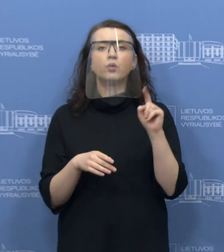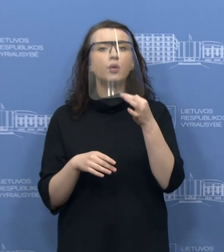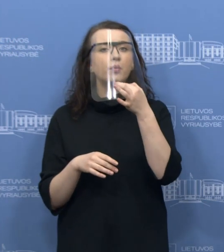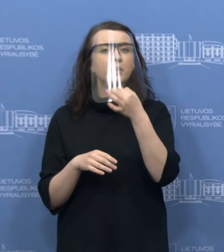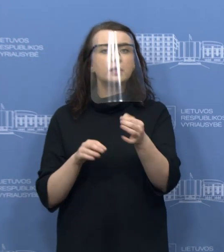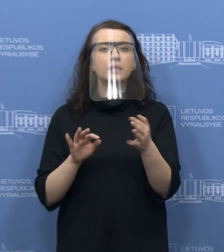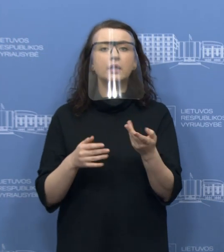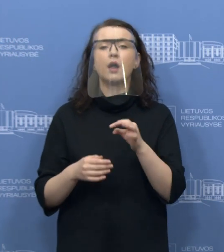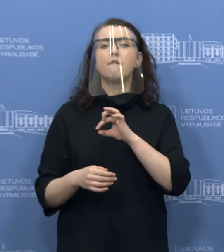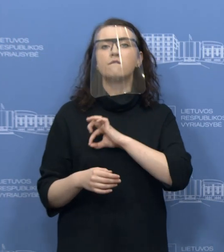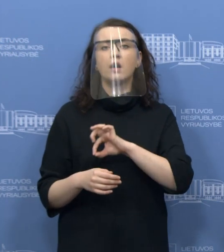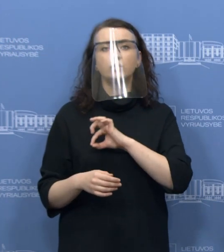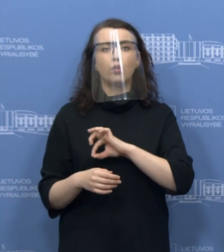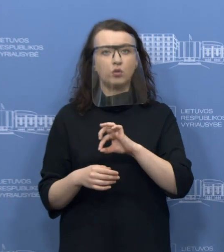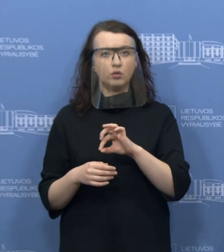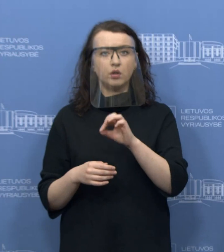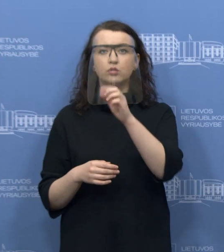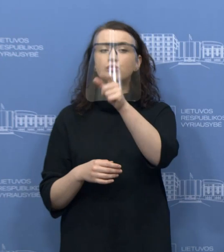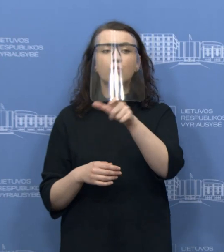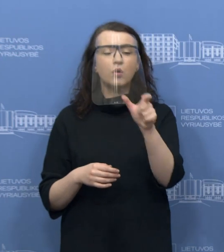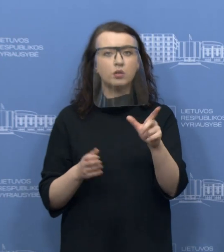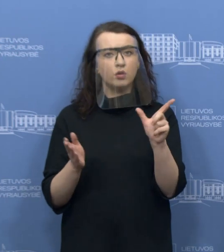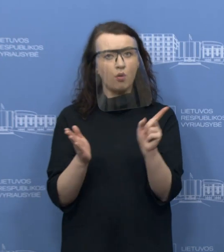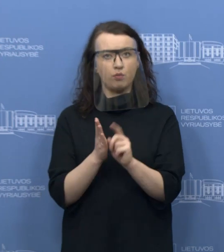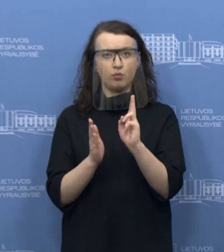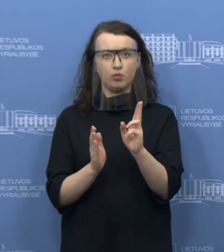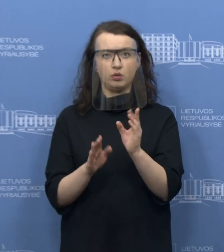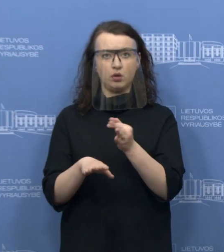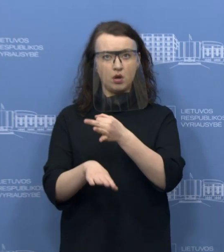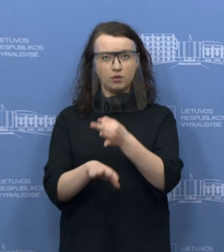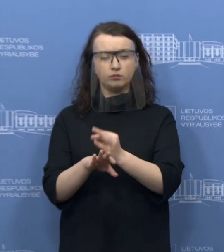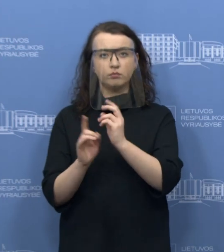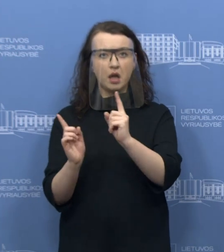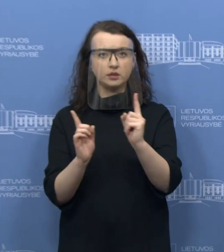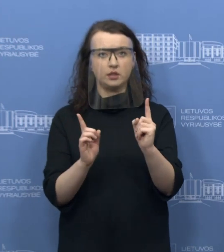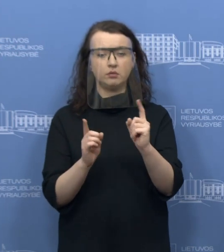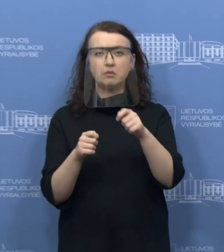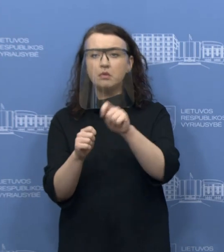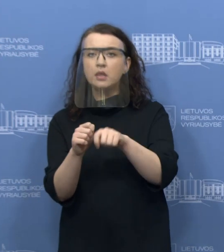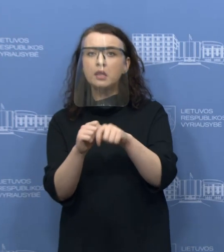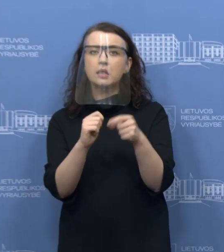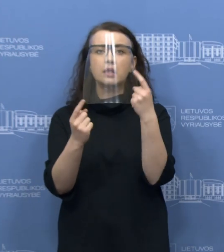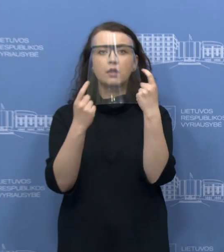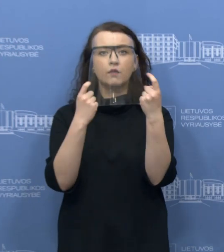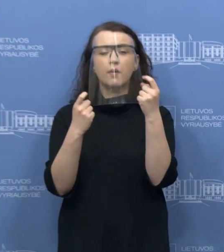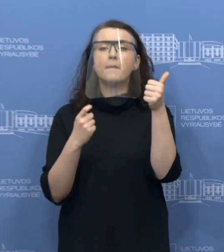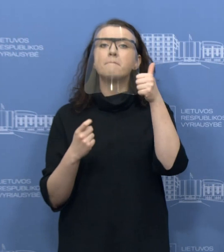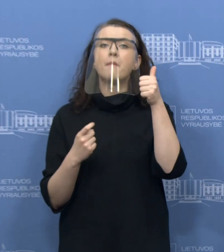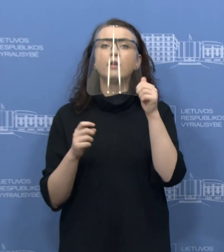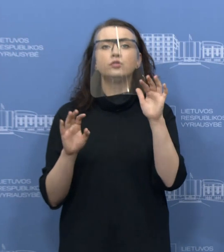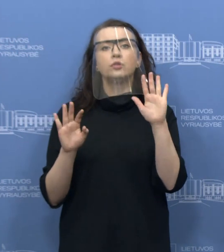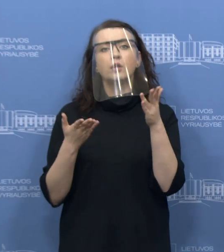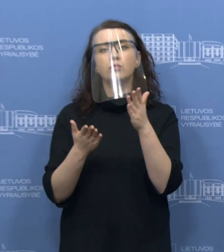vartotojai turi taip pat būti labai budrus, ypač įsigydami tokias prekes iš neiškių pardavėjų. Turiuomeny, kai veikia